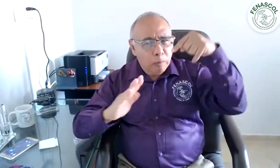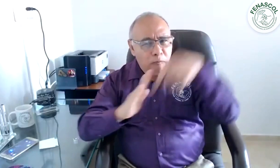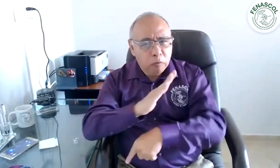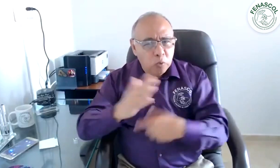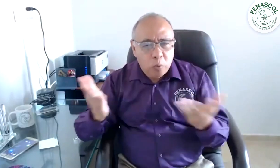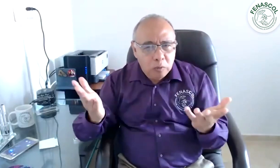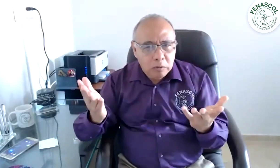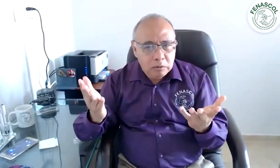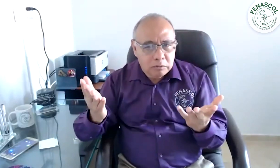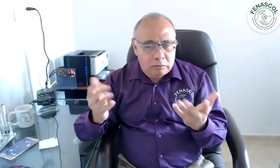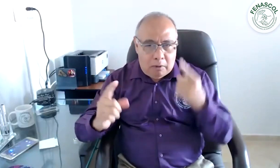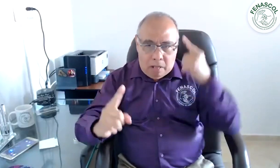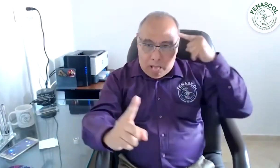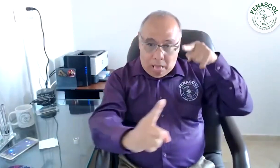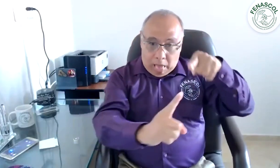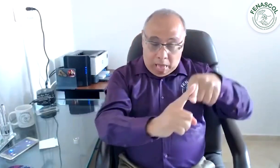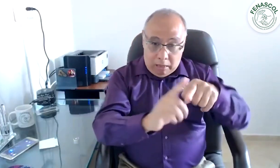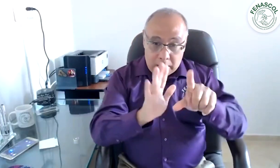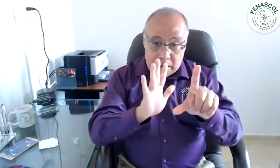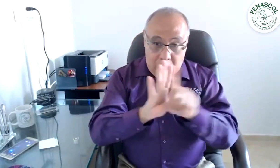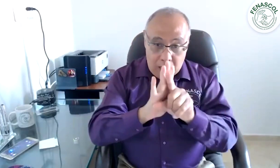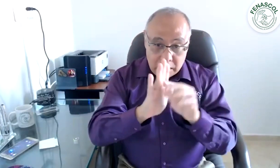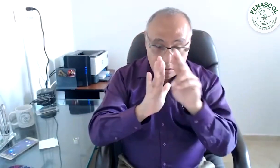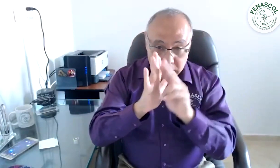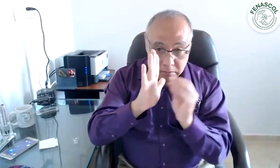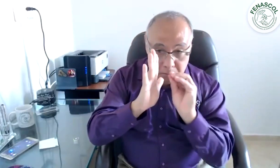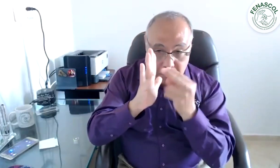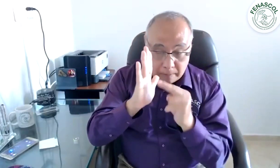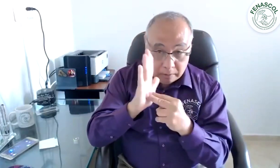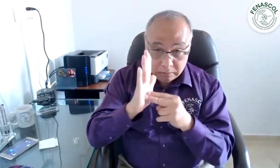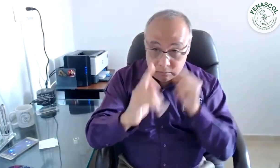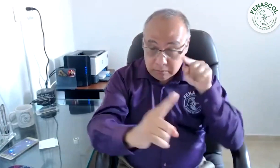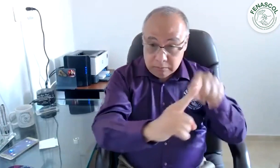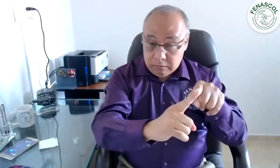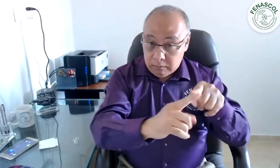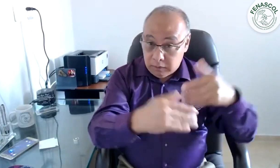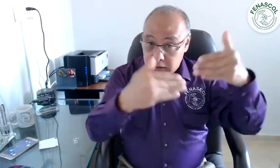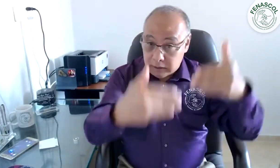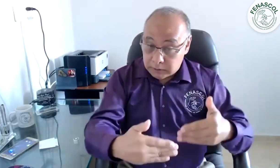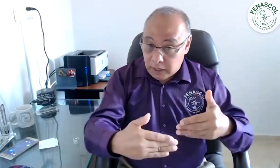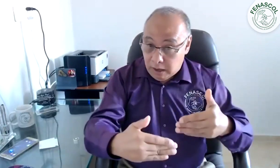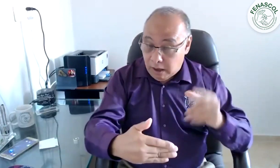con sordera profunda? ¿La norma o reglamentación va dirigida a todo tipo de discapacidad auditiva?